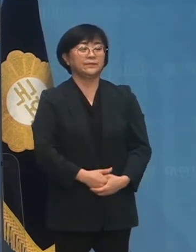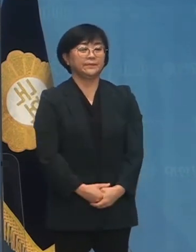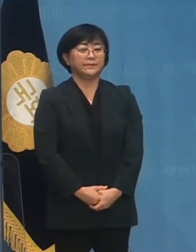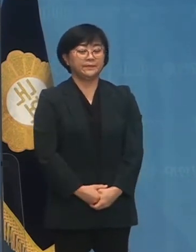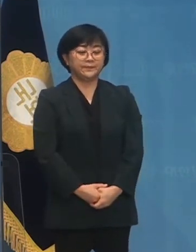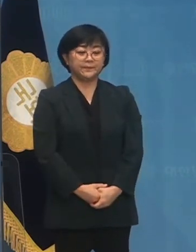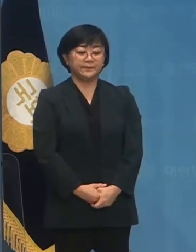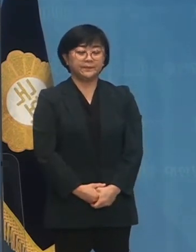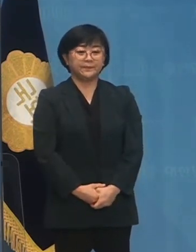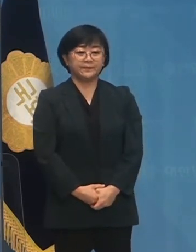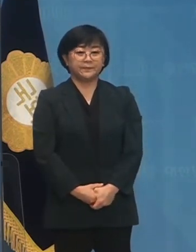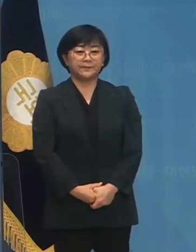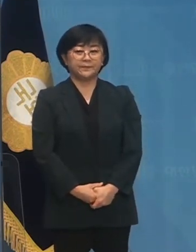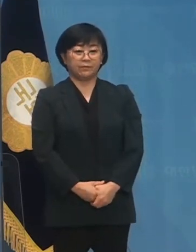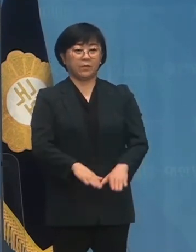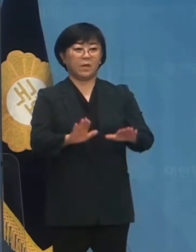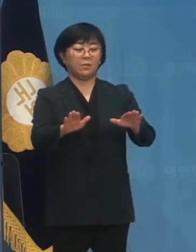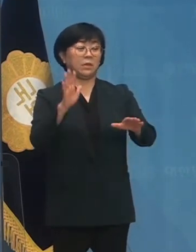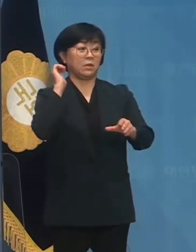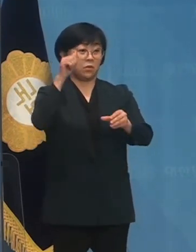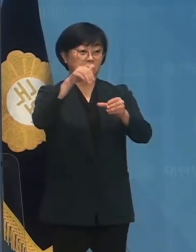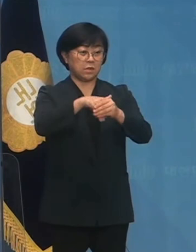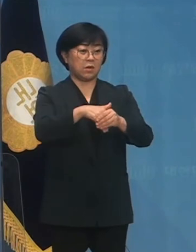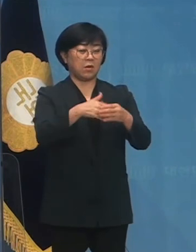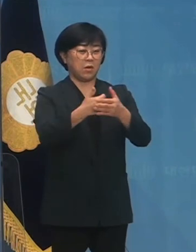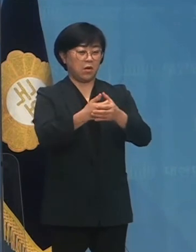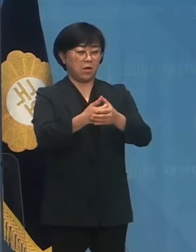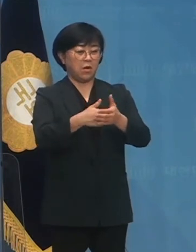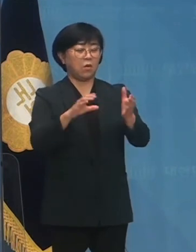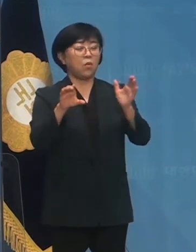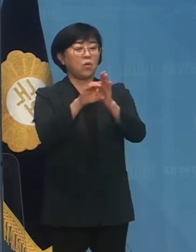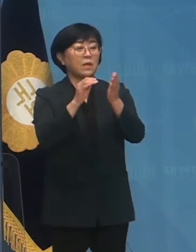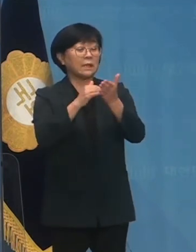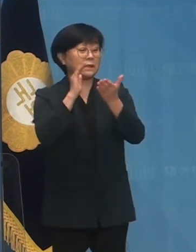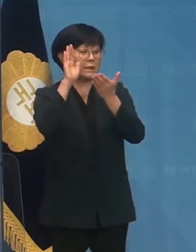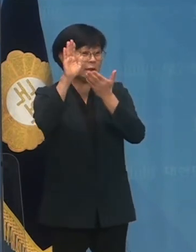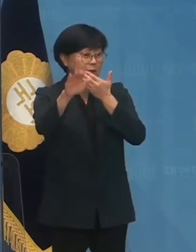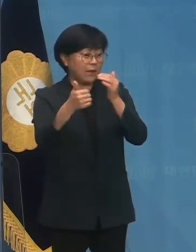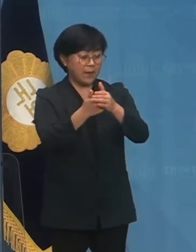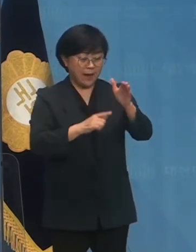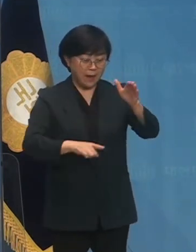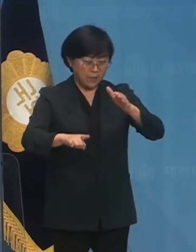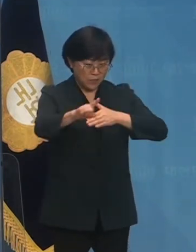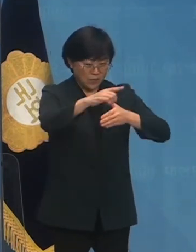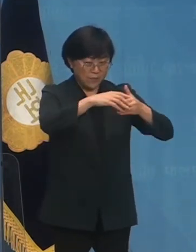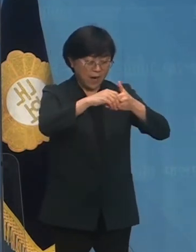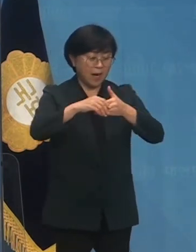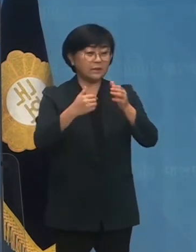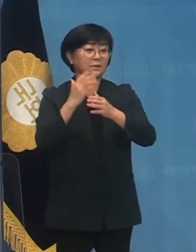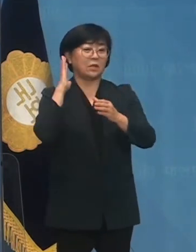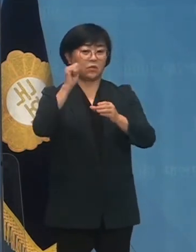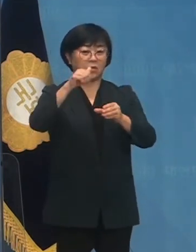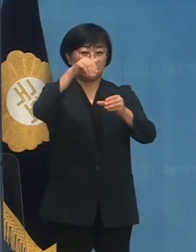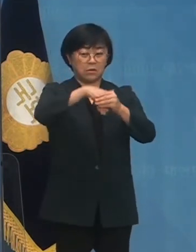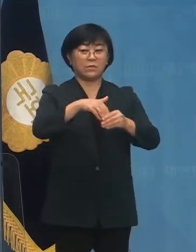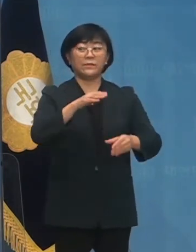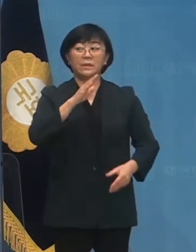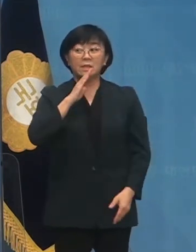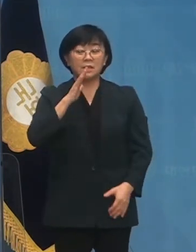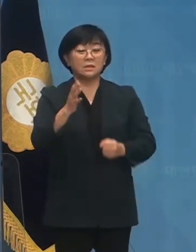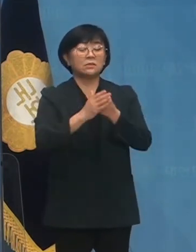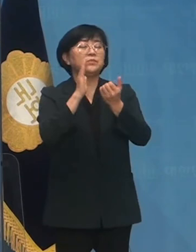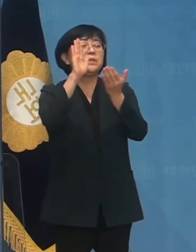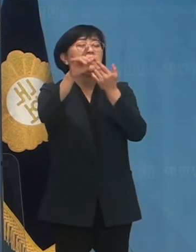이번 대선은 포스트 코로나 시대의 대한민국을 이끌 대통령을 뽑는 선거입니다. 대통령은